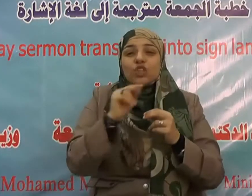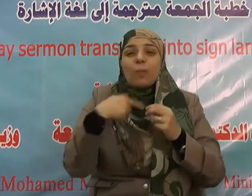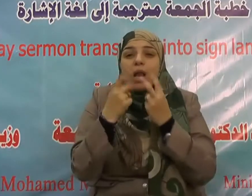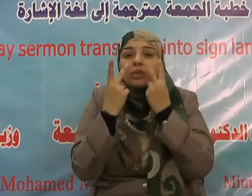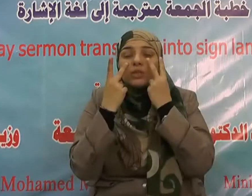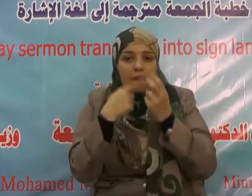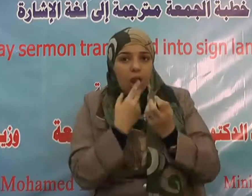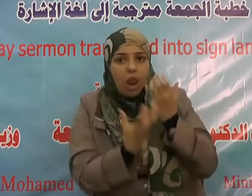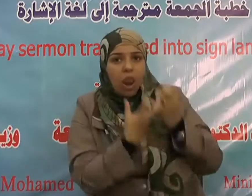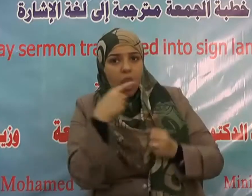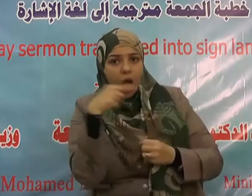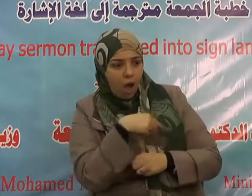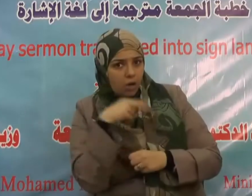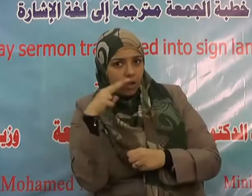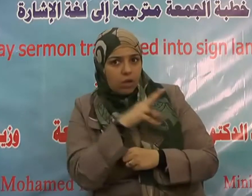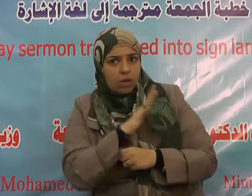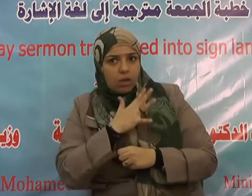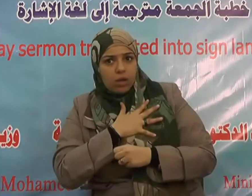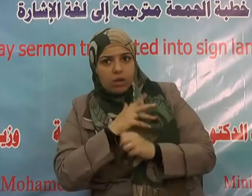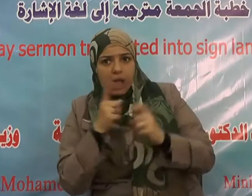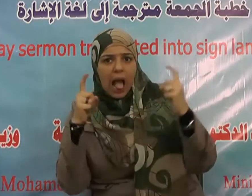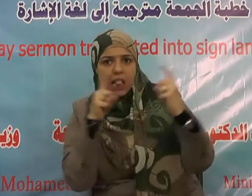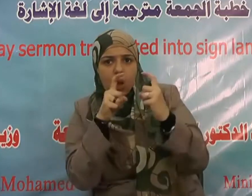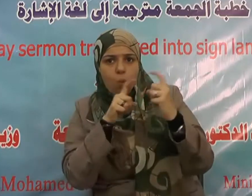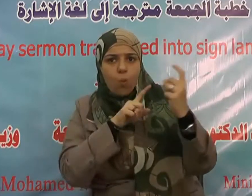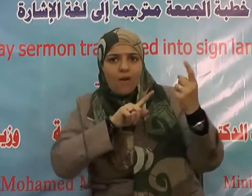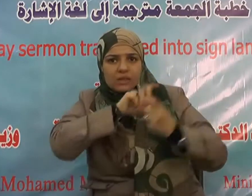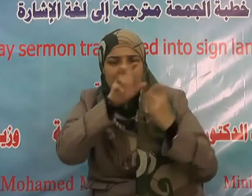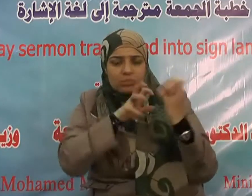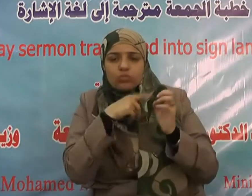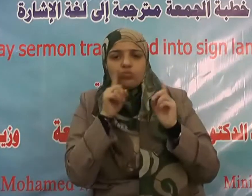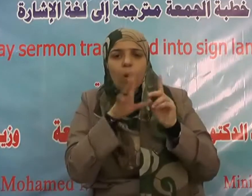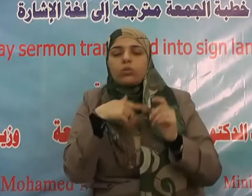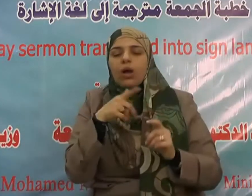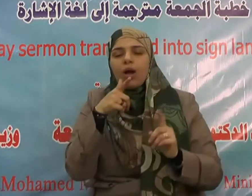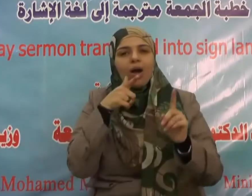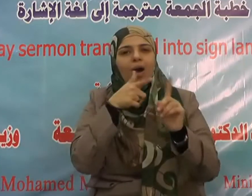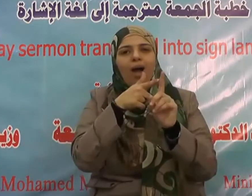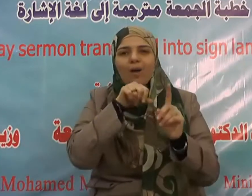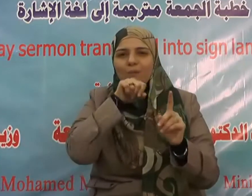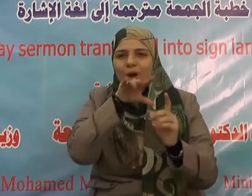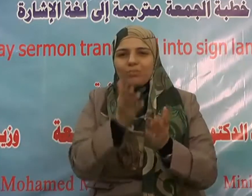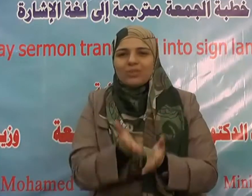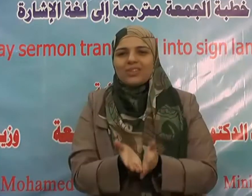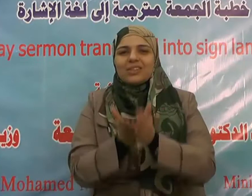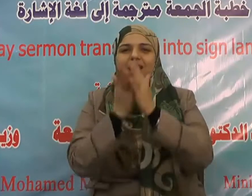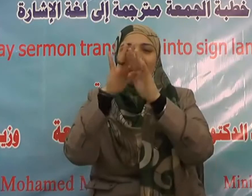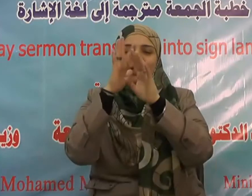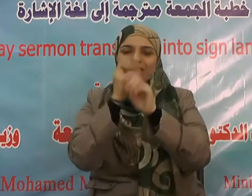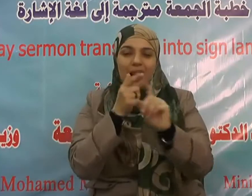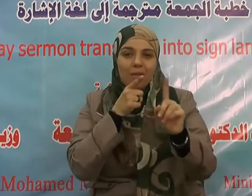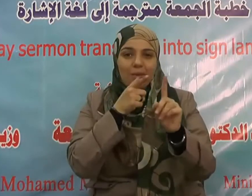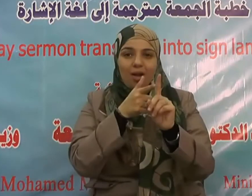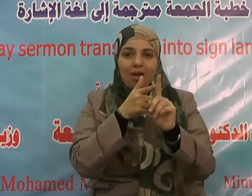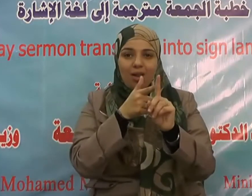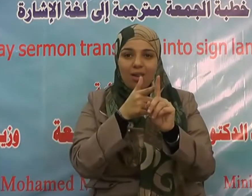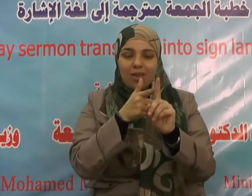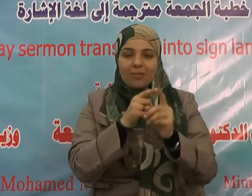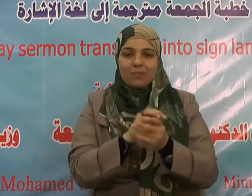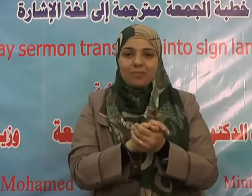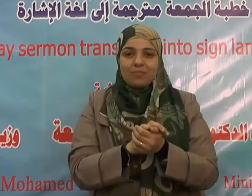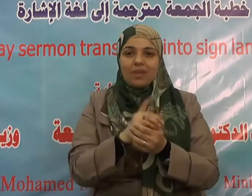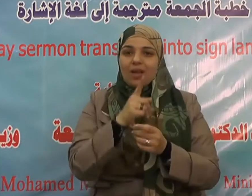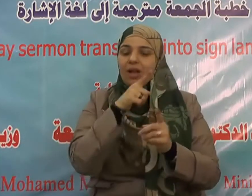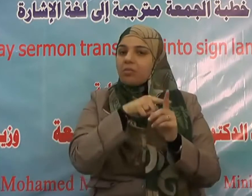عسى أن يكون خيراً منهم ولا تلمزوا أنفسكم